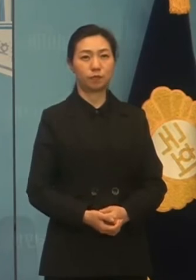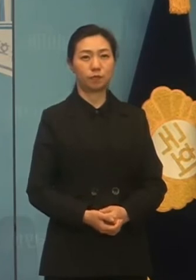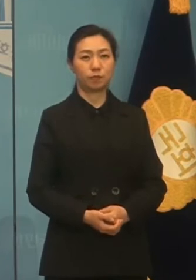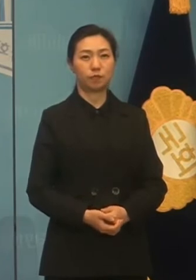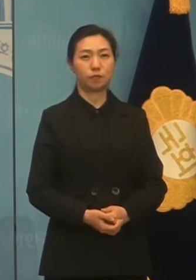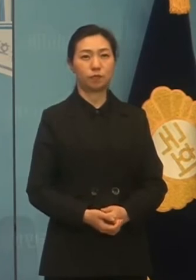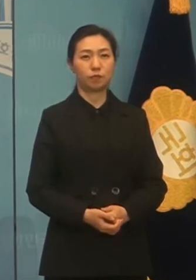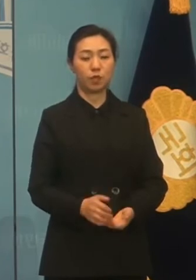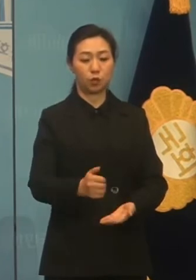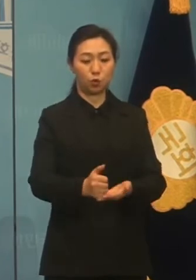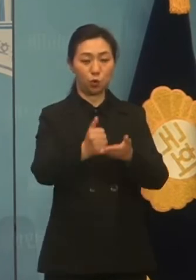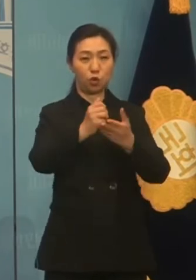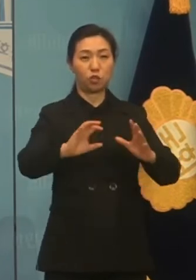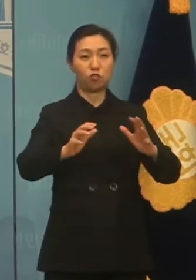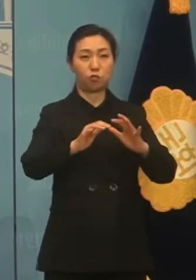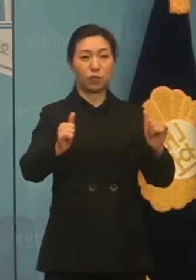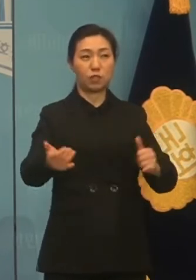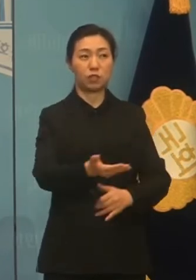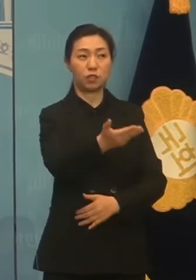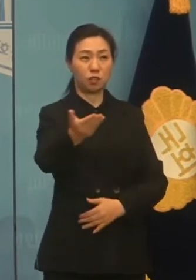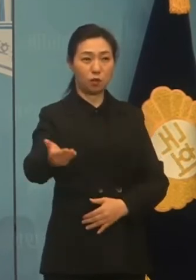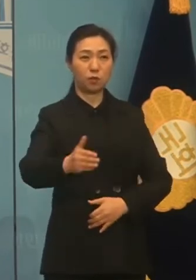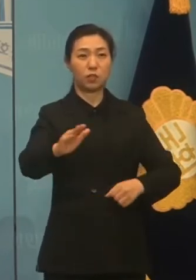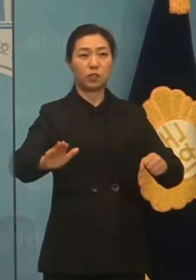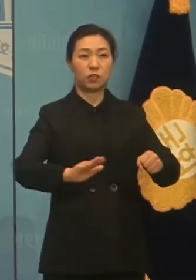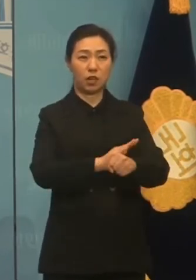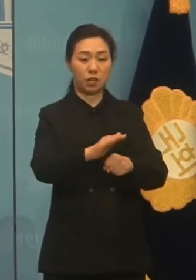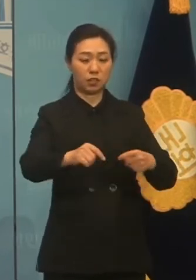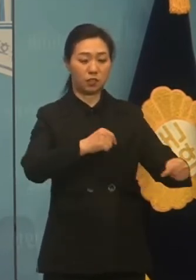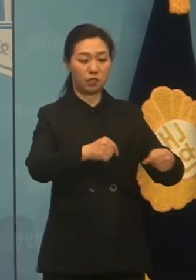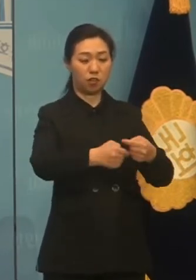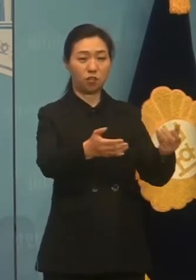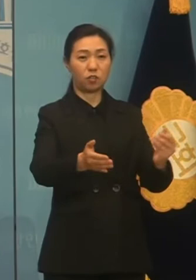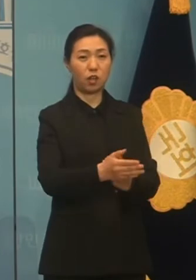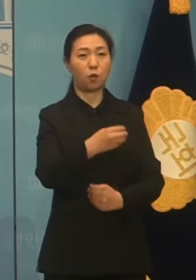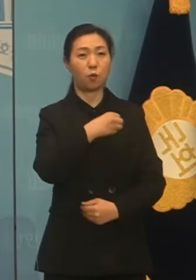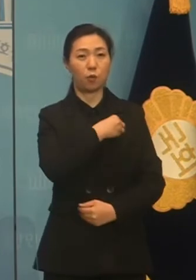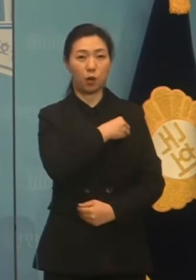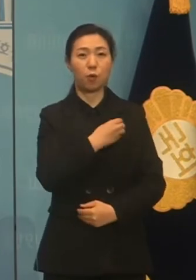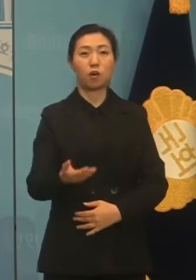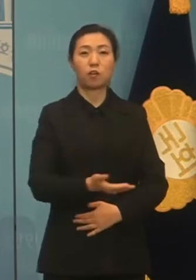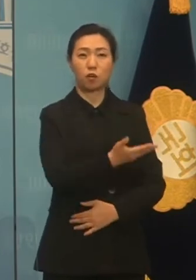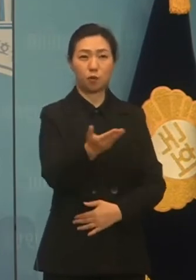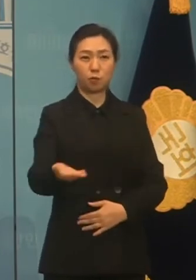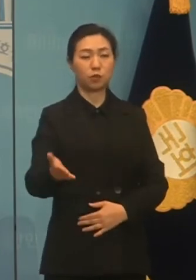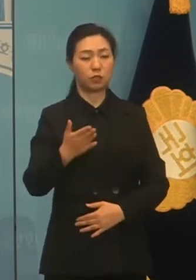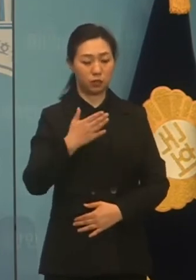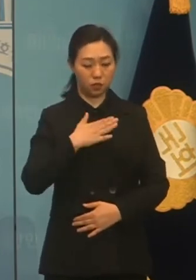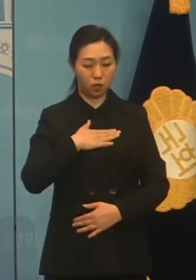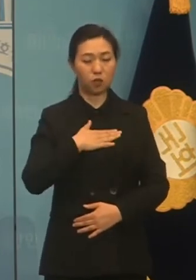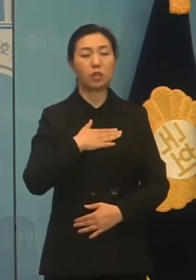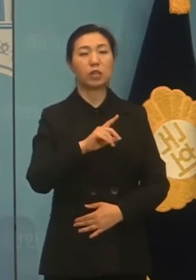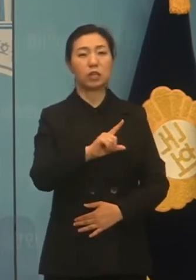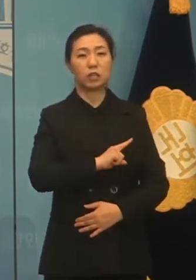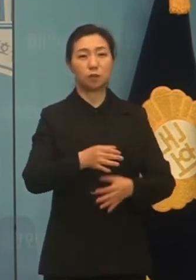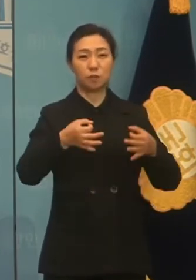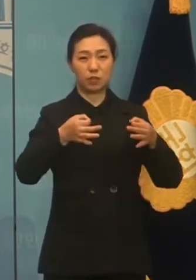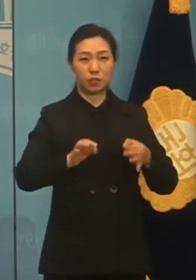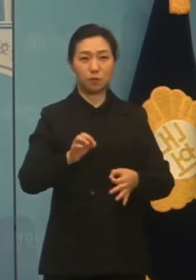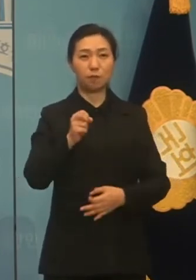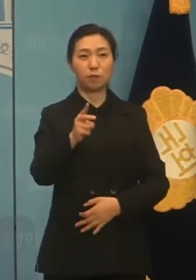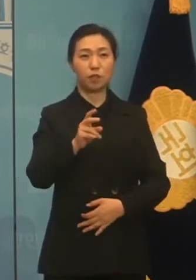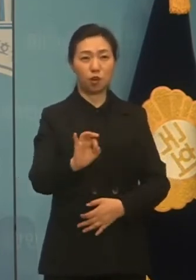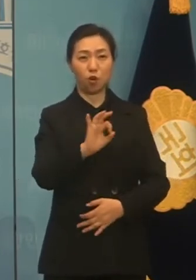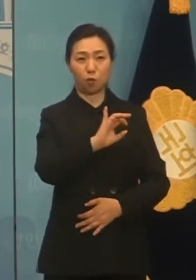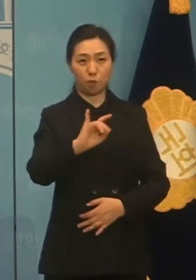존경하는 국민 여러분, 사랑하는 당원 동지 여러분, 김영두입니다. 저는 오늘 국민과 당원동지